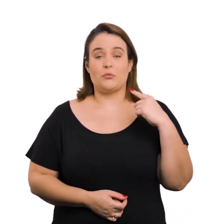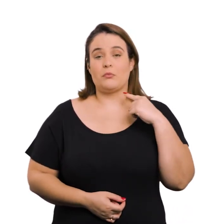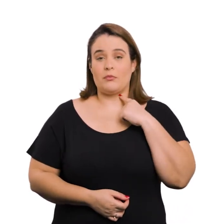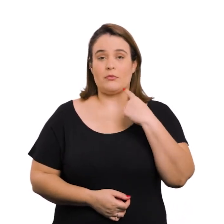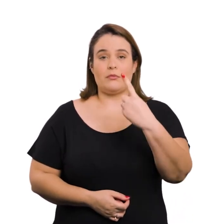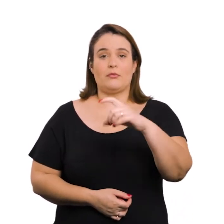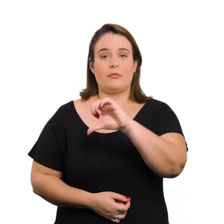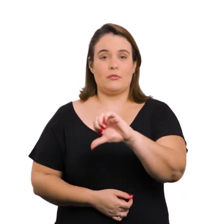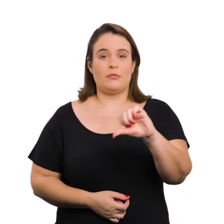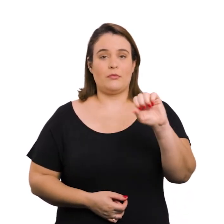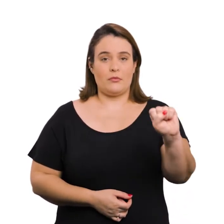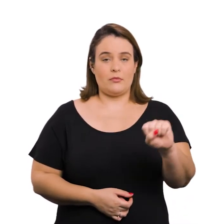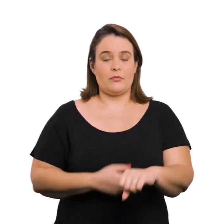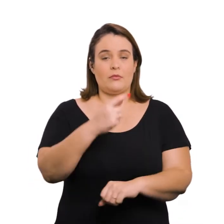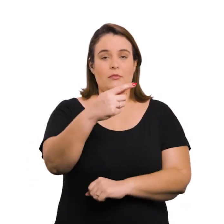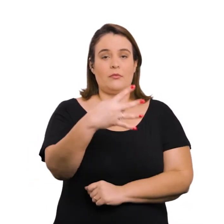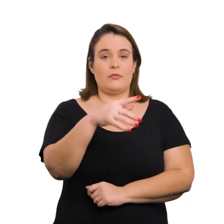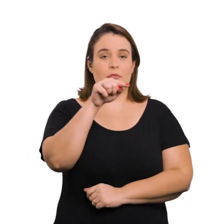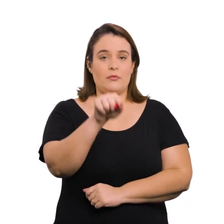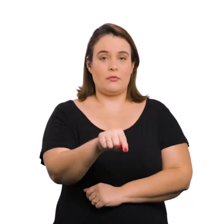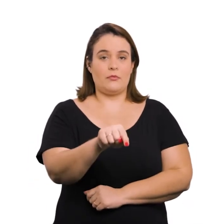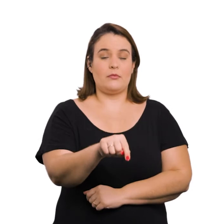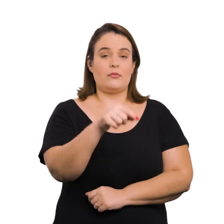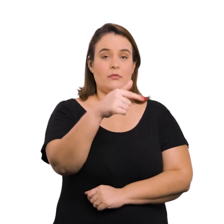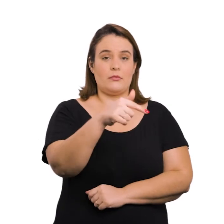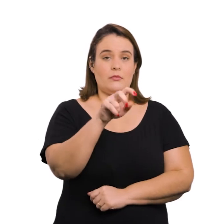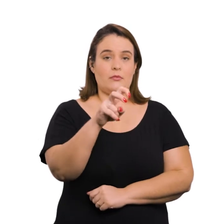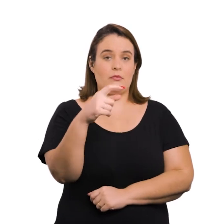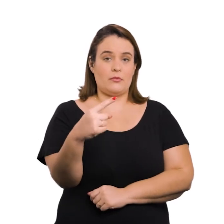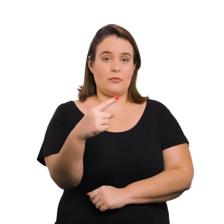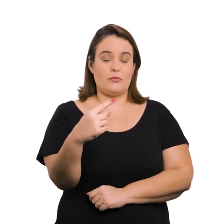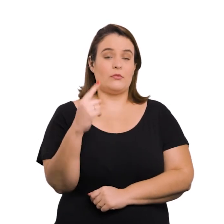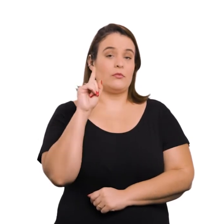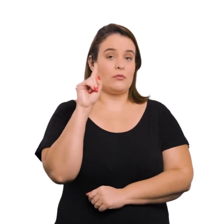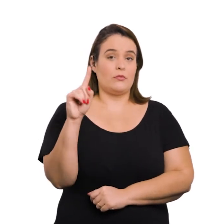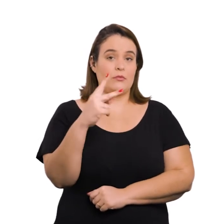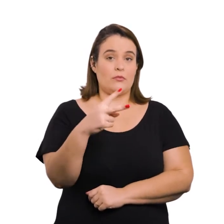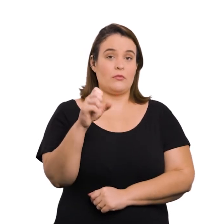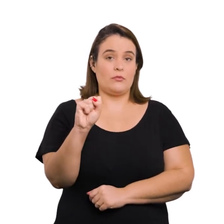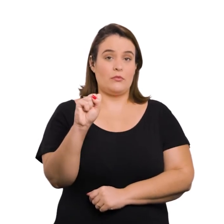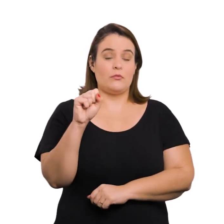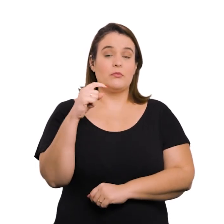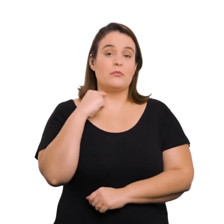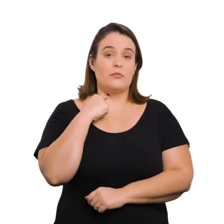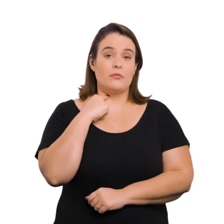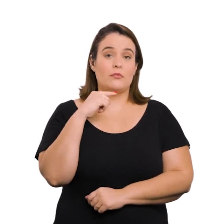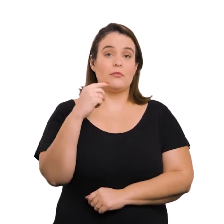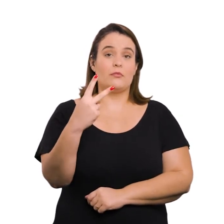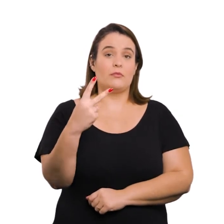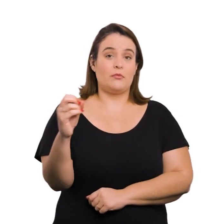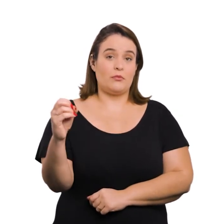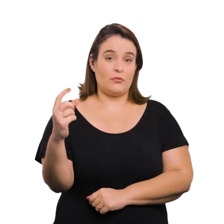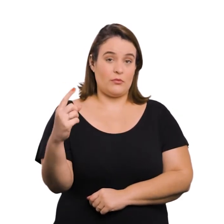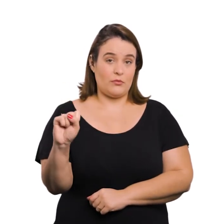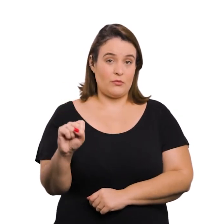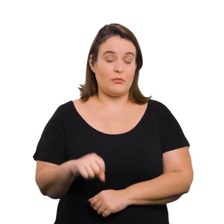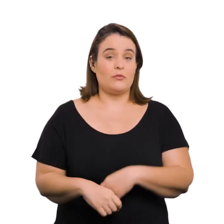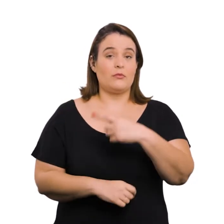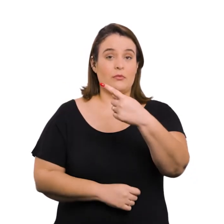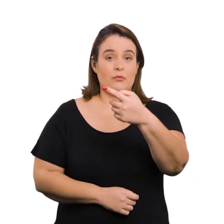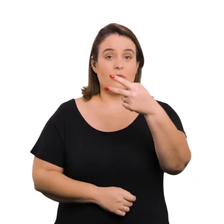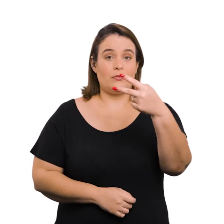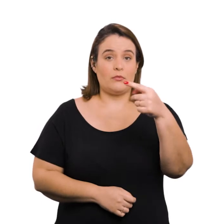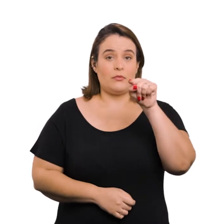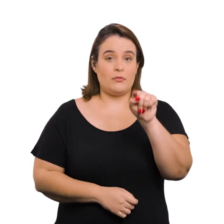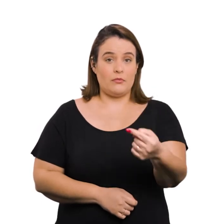6 de maio de 1998. Nº 14.751, de 28 de maio de 2008. E